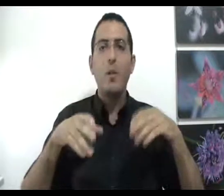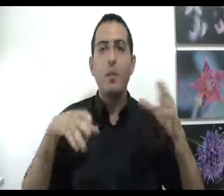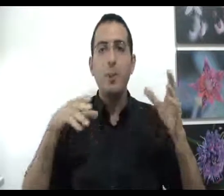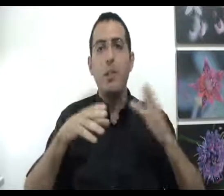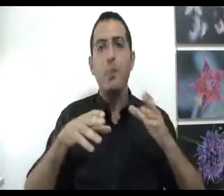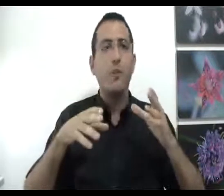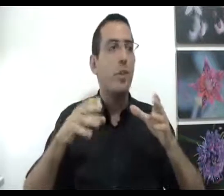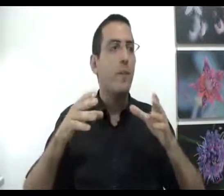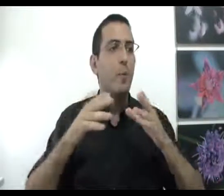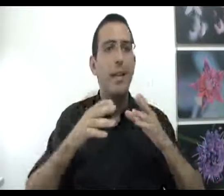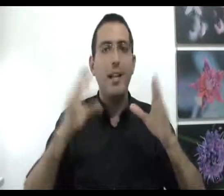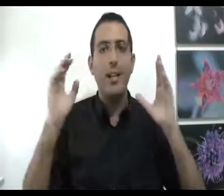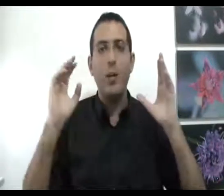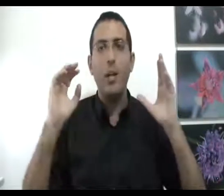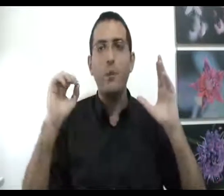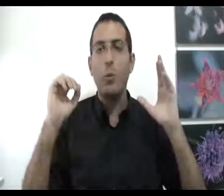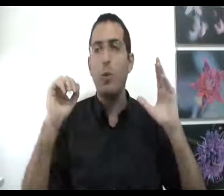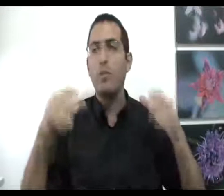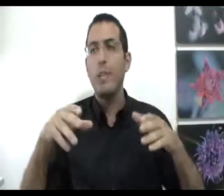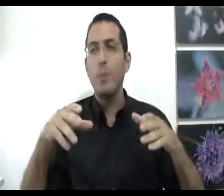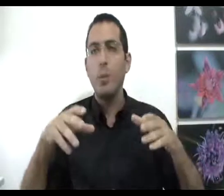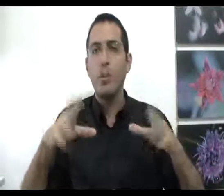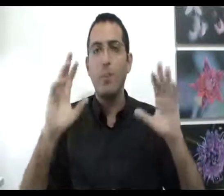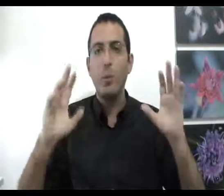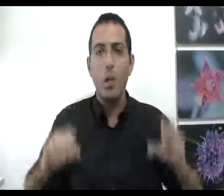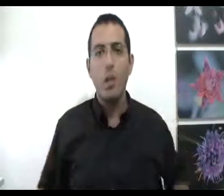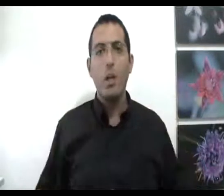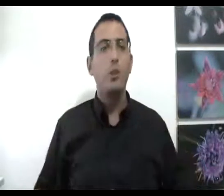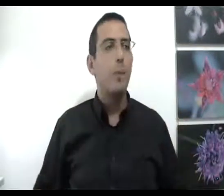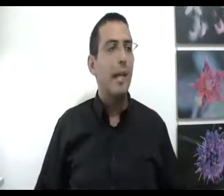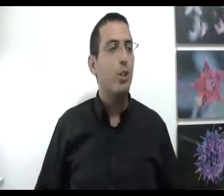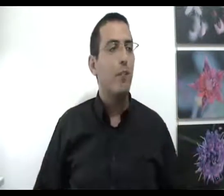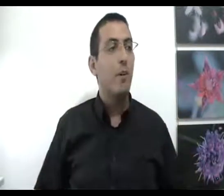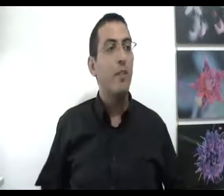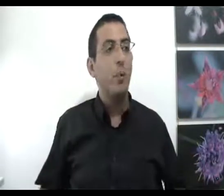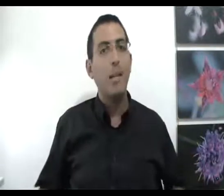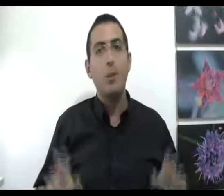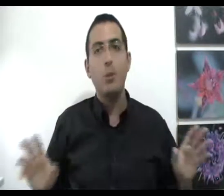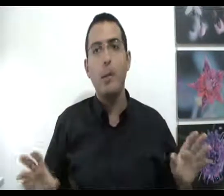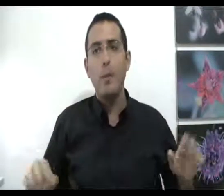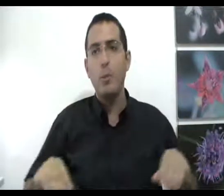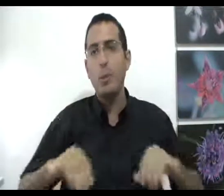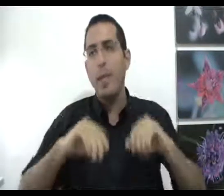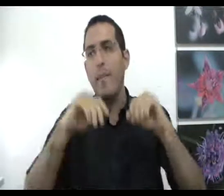חופשית בשניים בסופו של דבר הוא מגיע לעולם שכולו טוב, עולם שכולו טוב כמו שהוא מרגיש טוב באופן מוחלט בלי שום באה, בלי שום שאלה